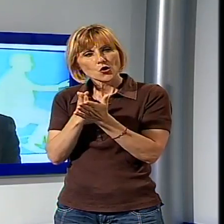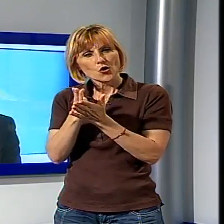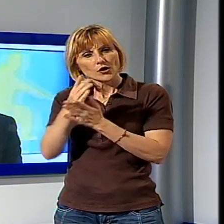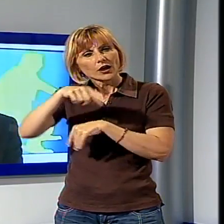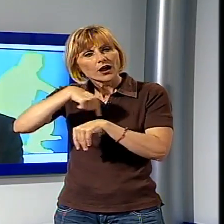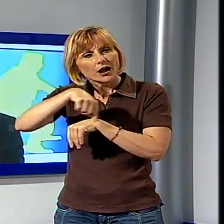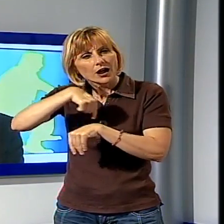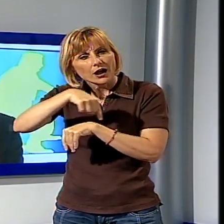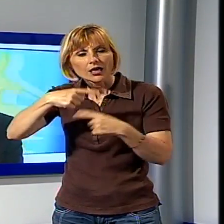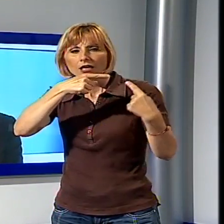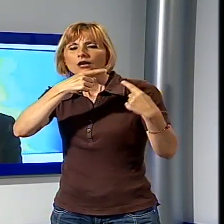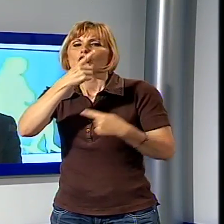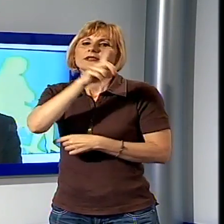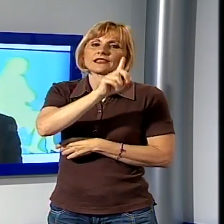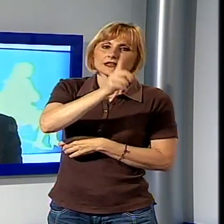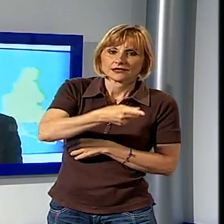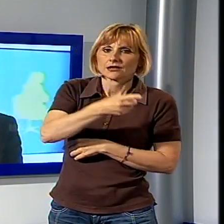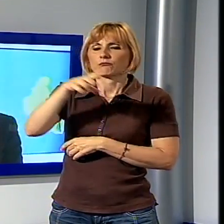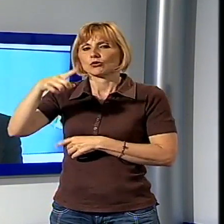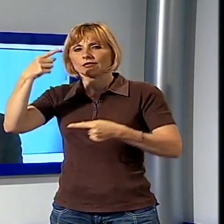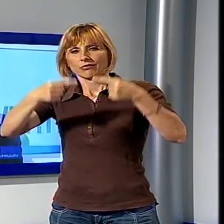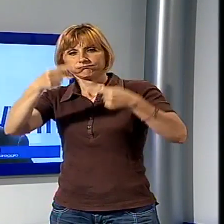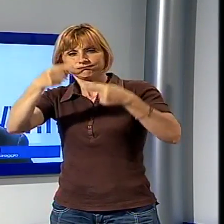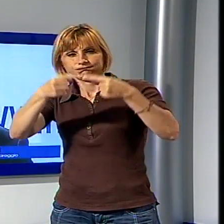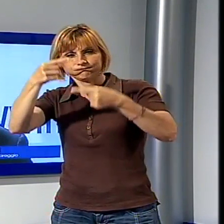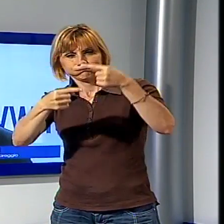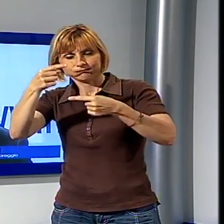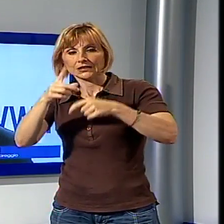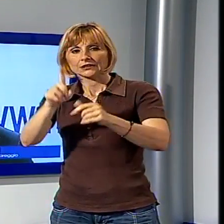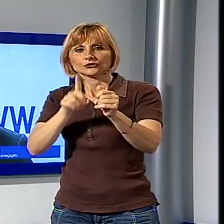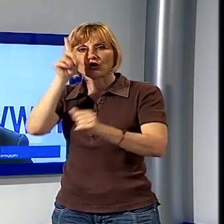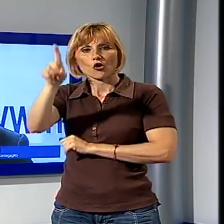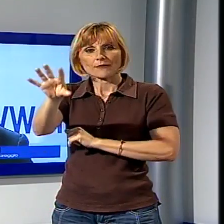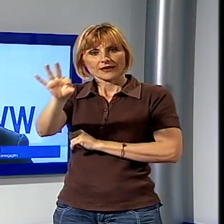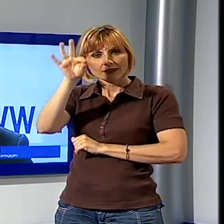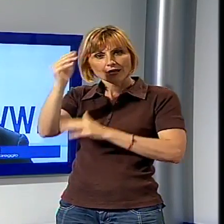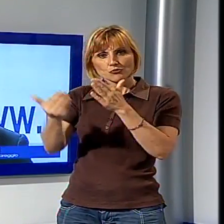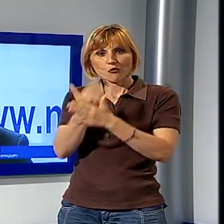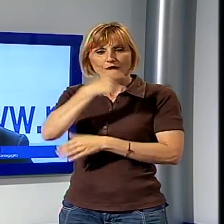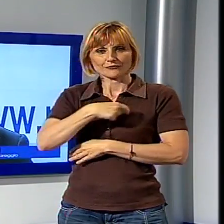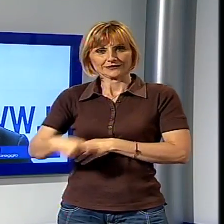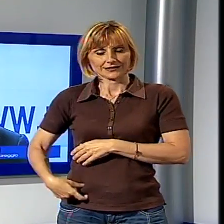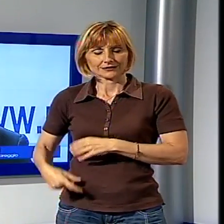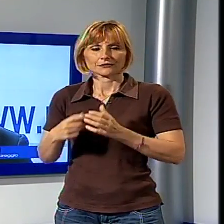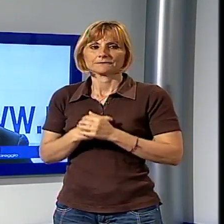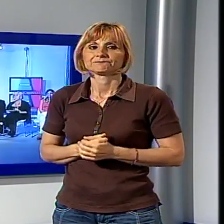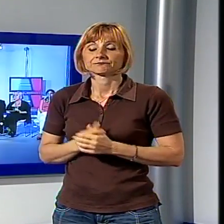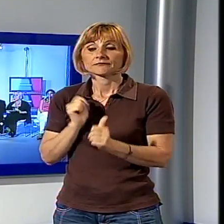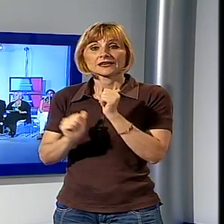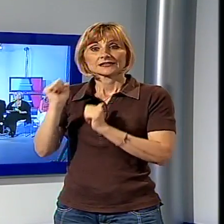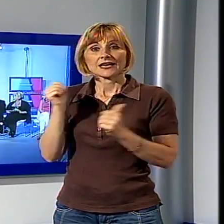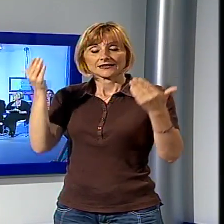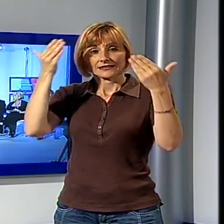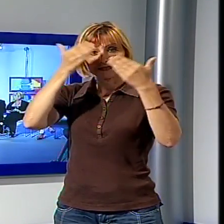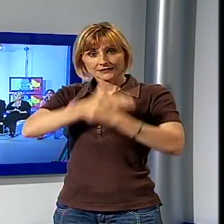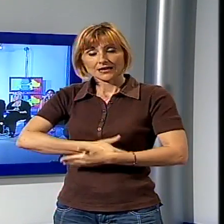caldi della campagna elettorale che domenica prossima porterà all'elezione del nuovo sindaco di Viareggio Questo è stato il confronto trasmesso in diretta